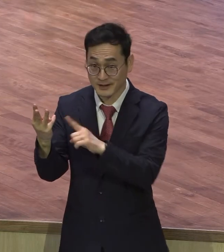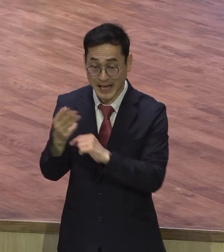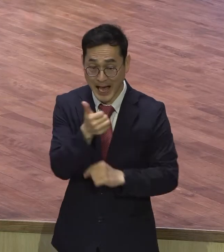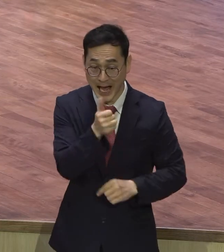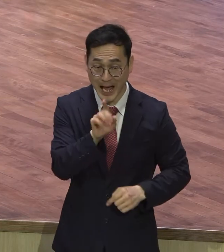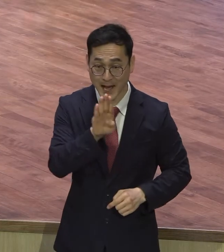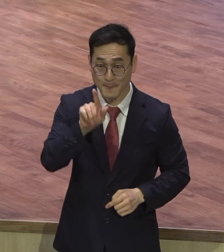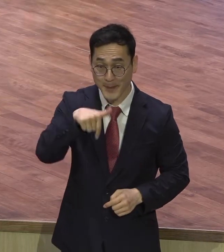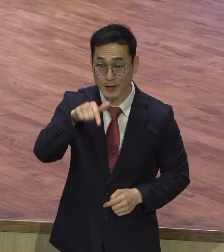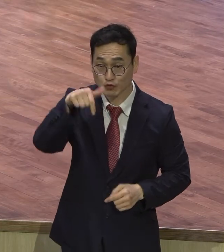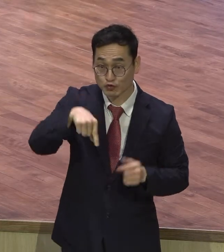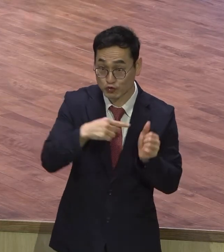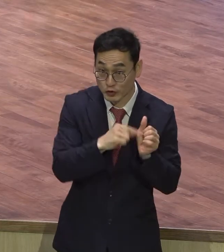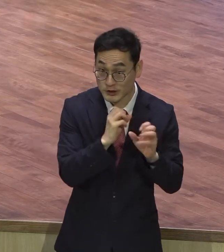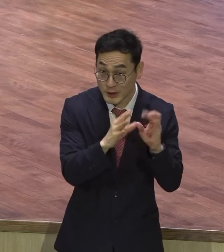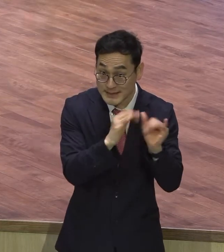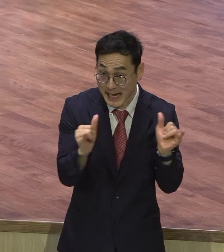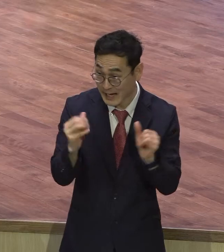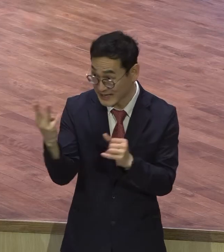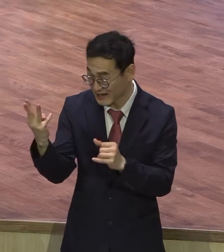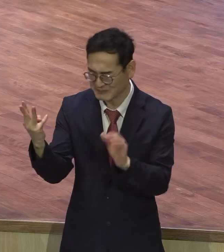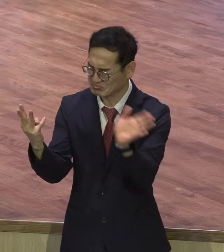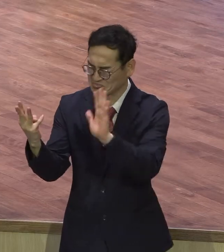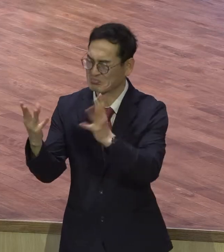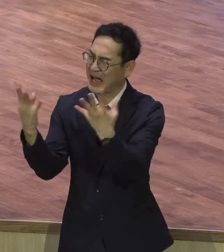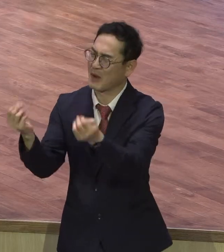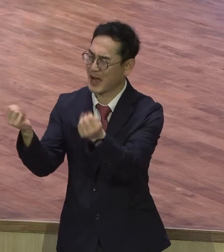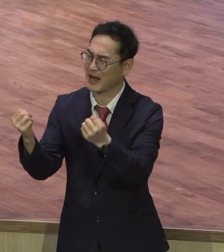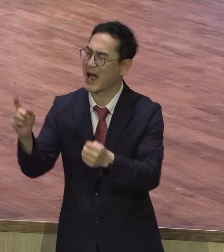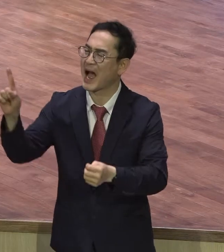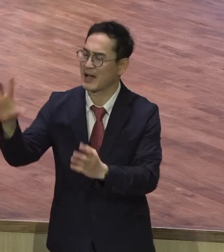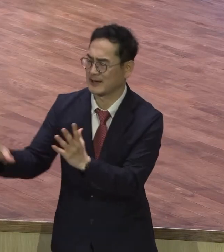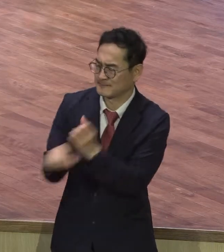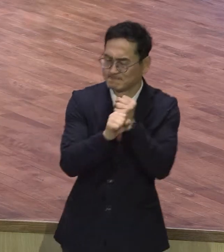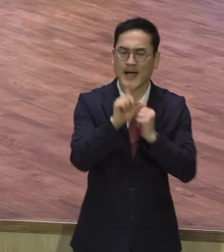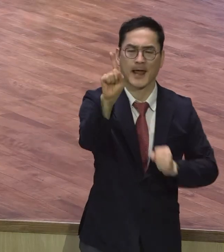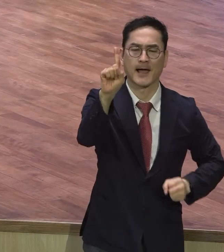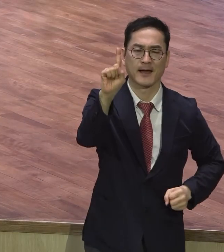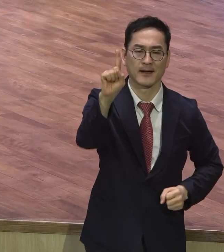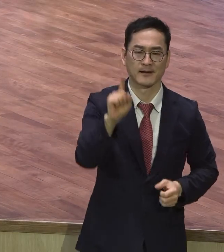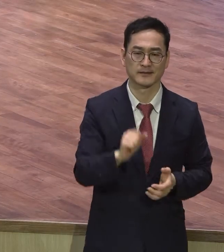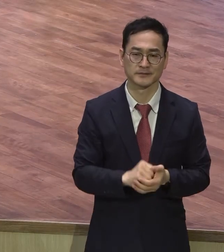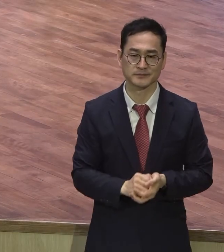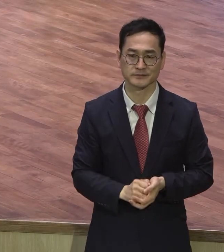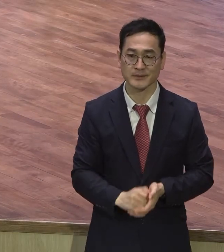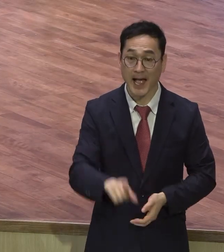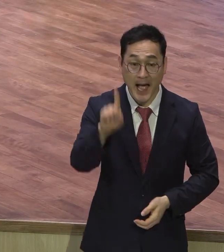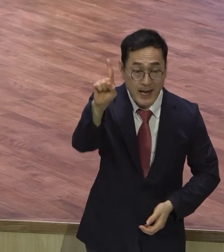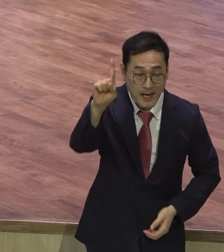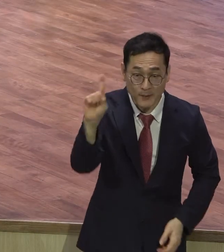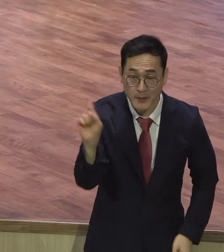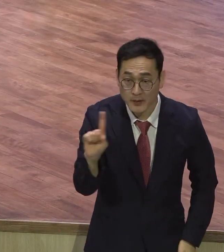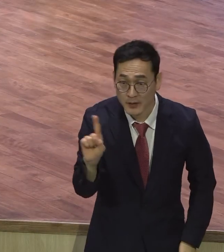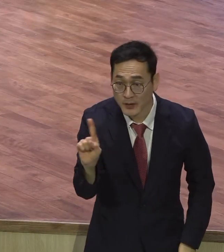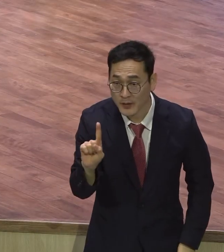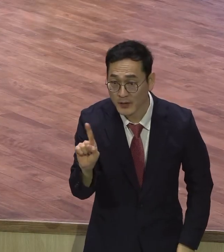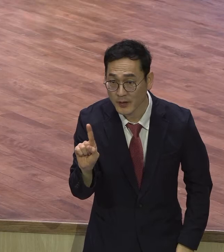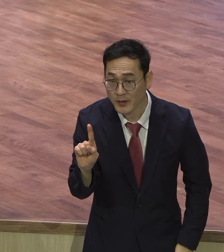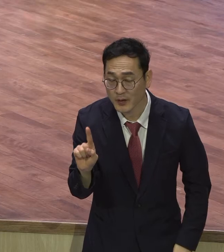선지자는 그것을 한마디로 설명했습니다. 한마디로 요약해서 설명했는데 그것이 뭐냐. 믿음으로